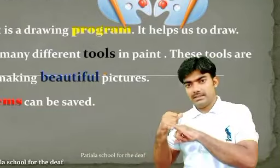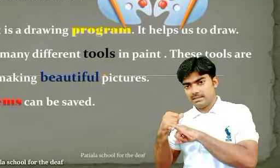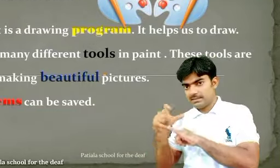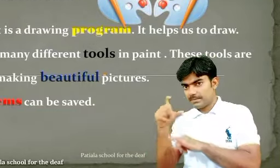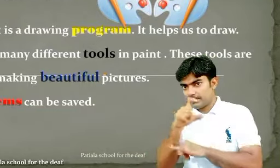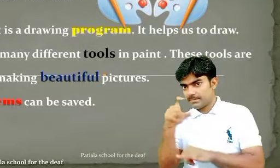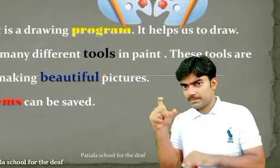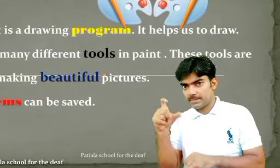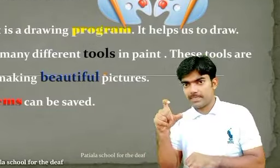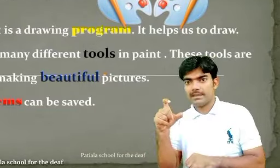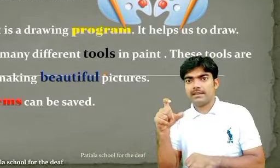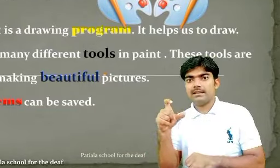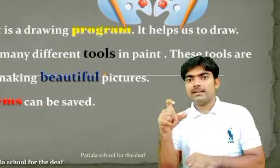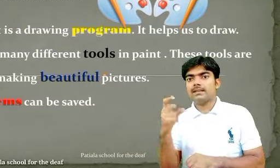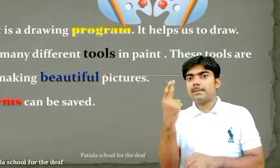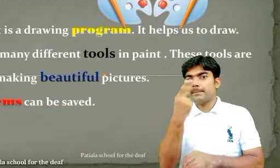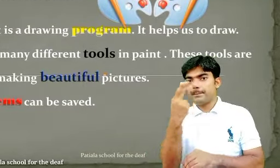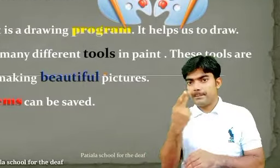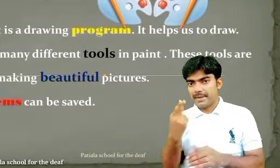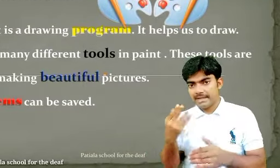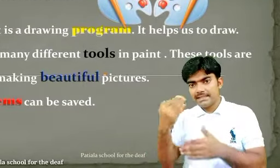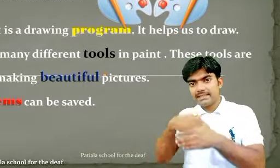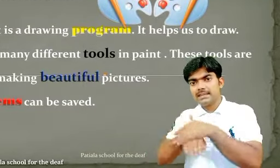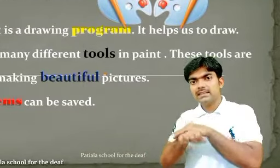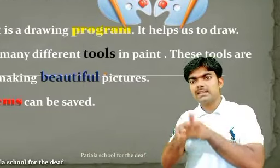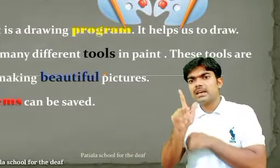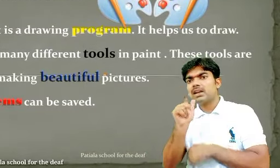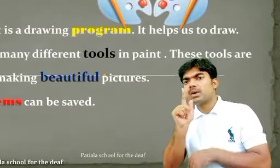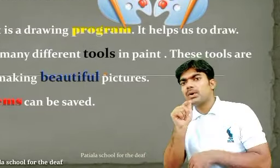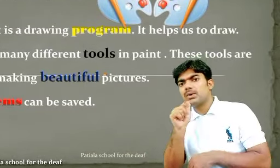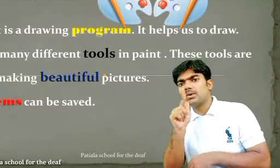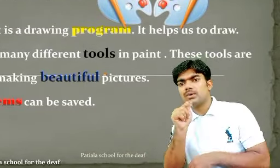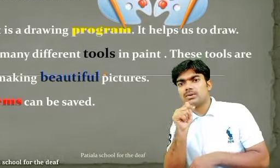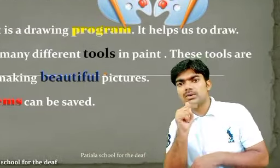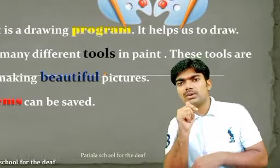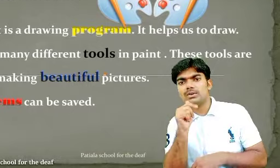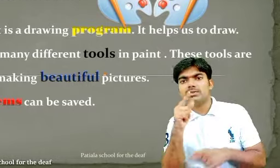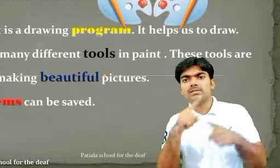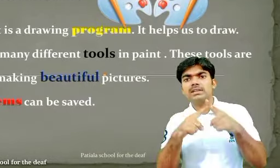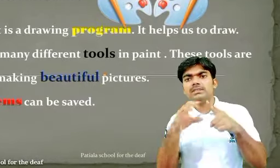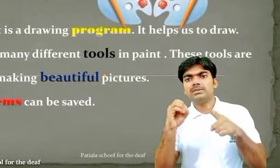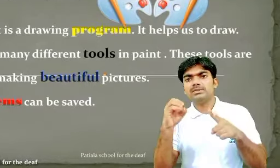कंप्यूटर में पैंटिंग बनाने के लिए बेबिन प्रकार के